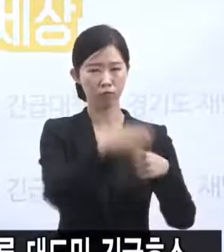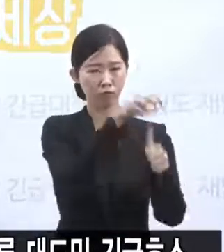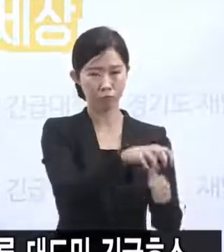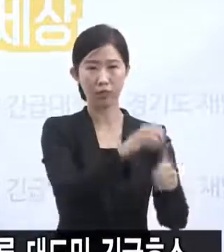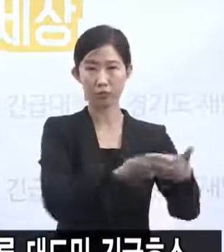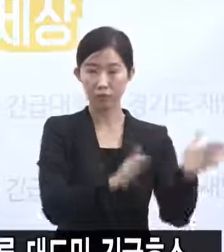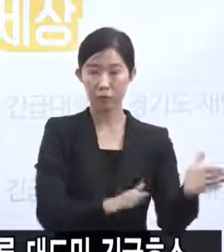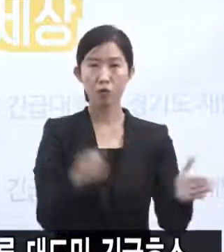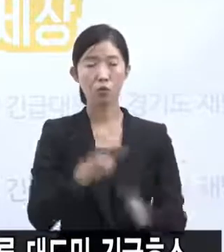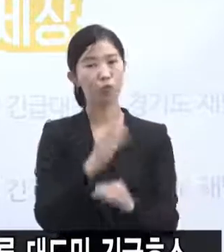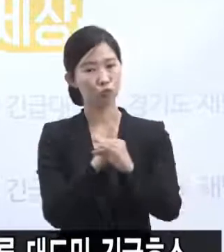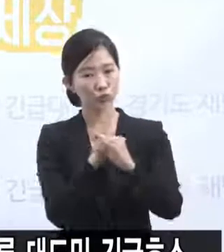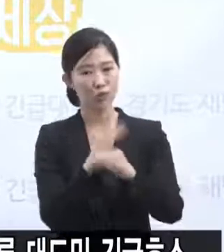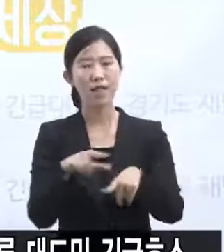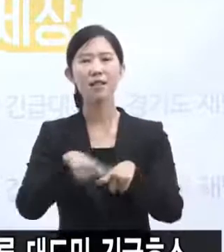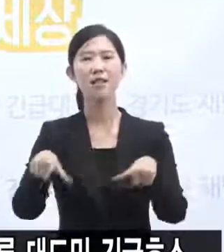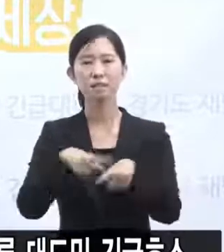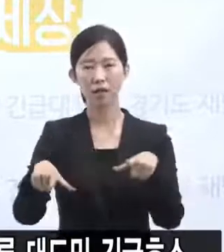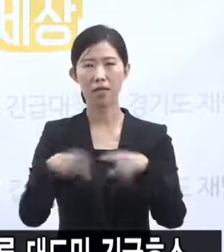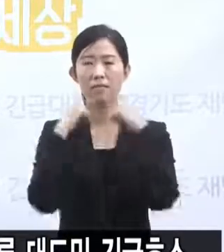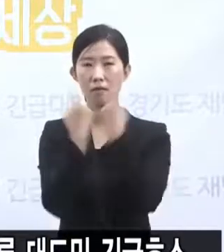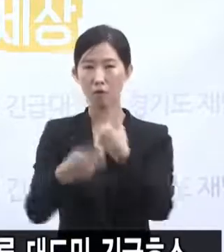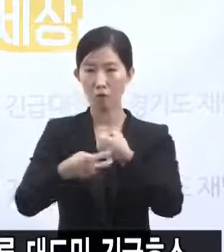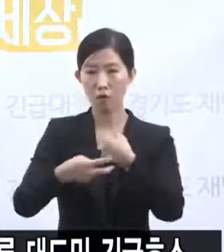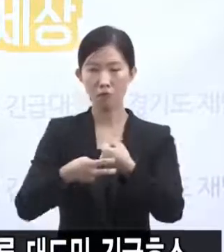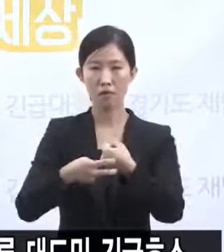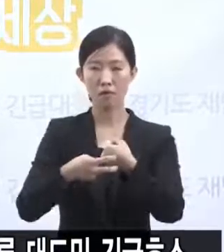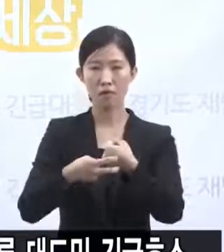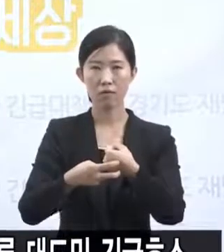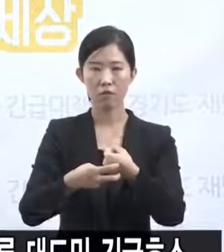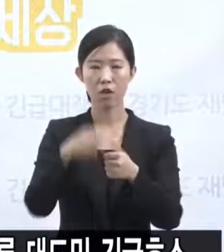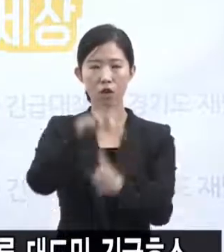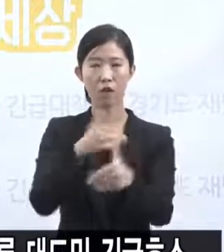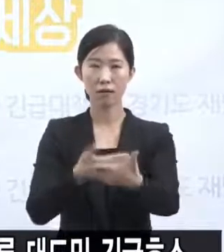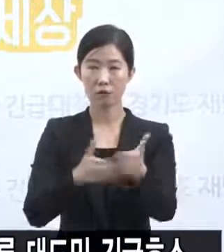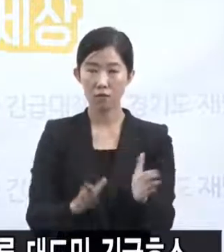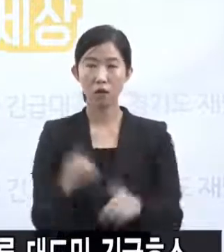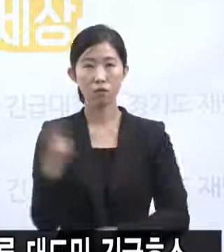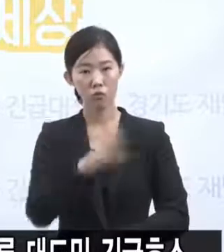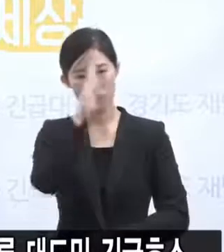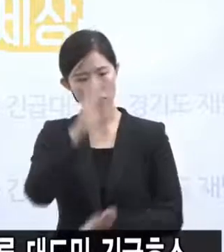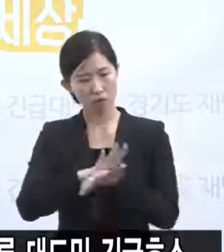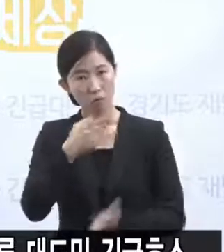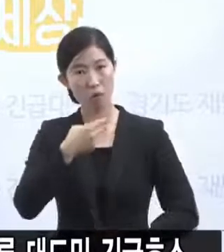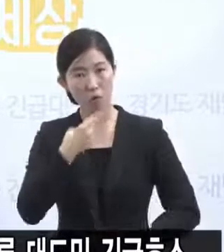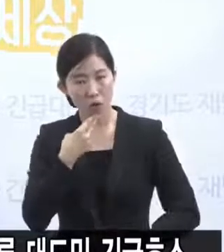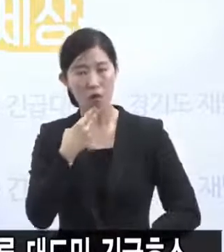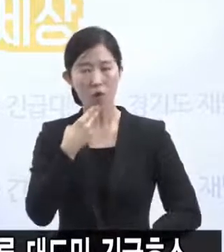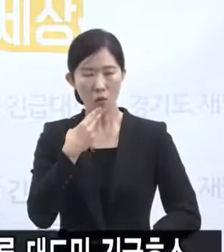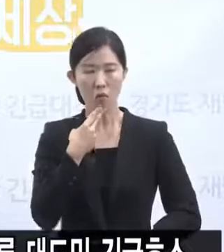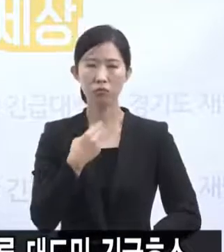일반 격리병 시대 그리고 무증상 또는 경증 환자는 생활치료센터에 입원 또는